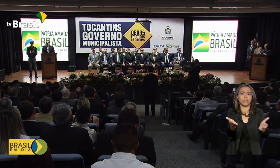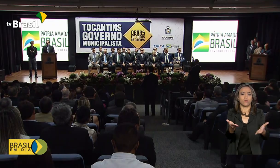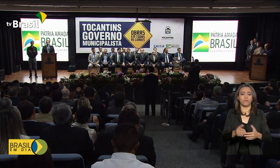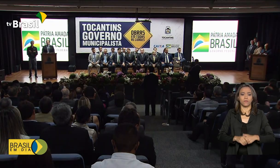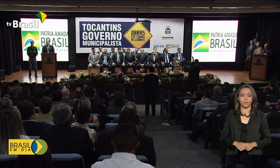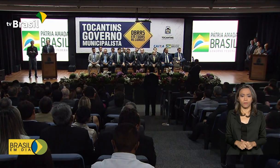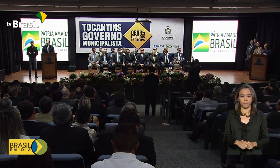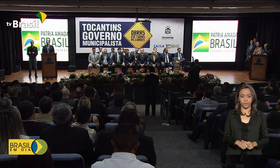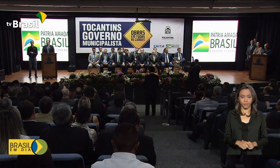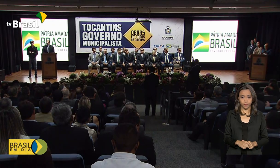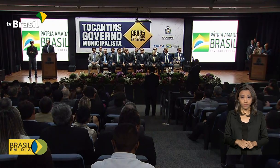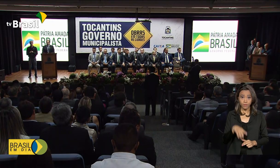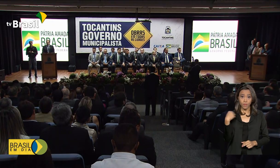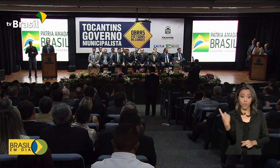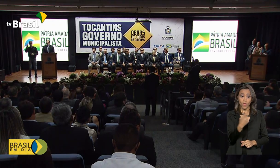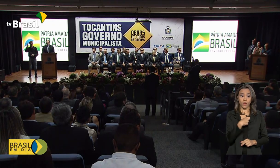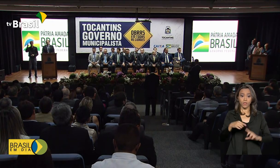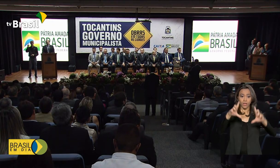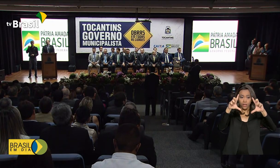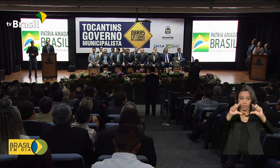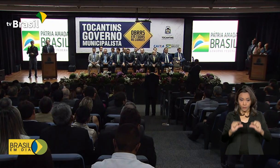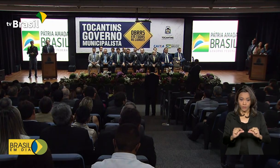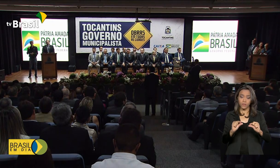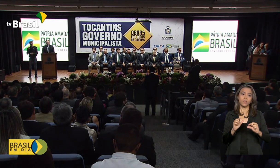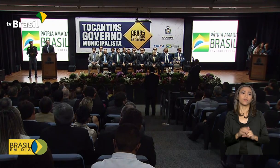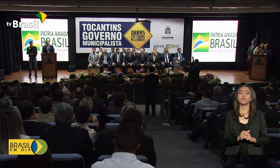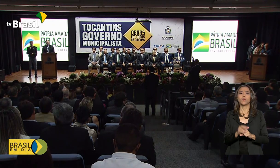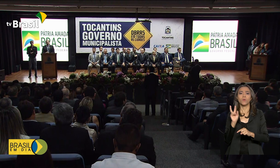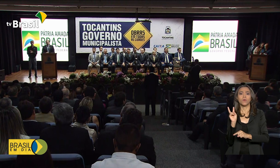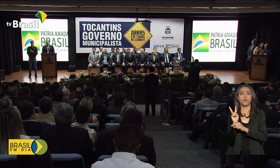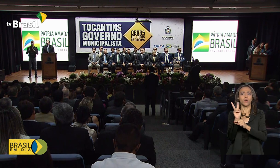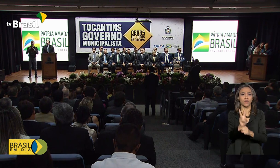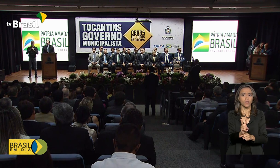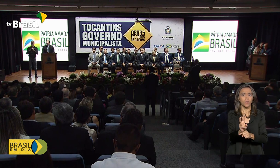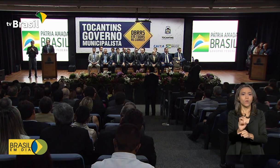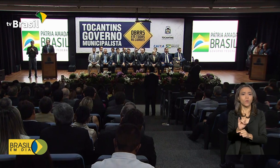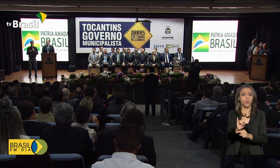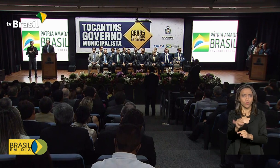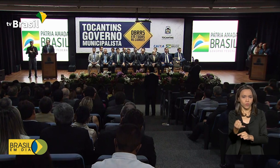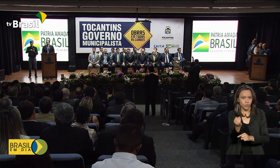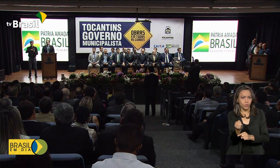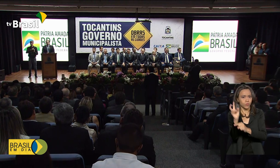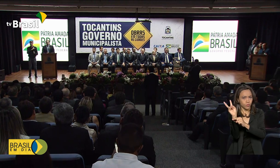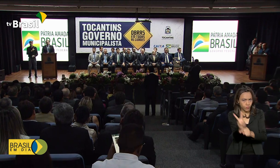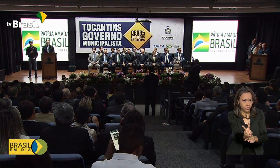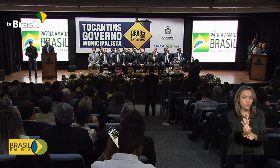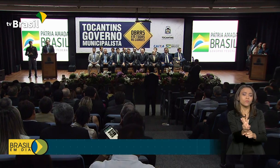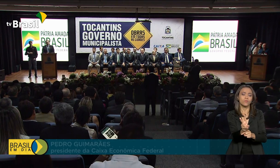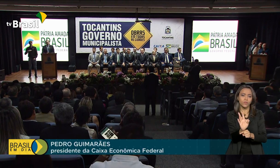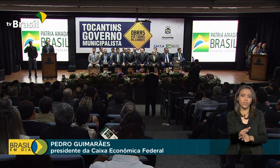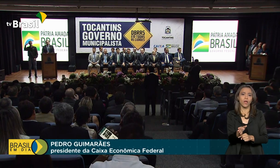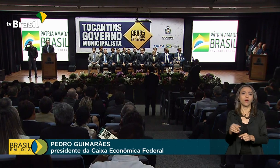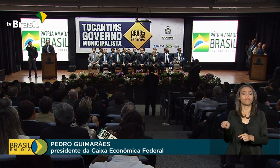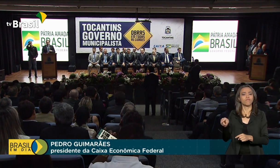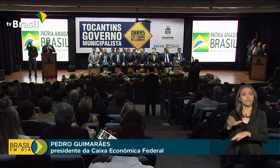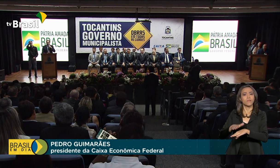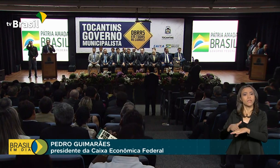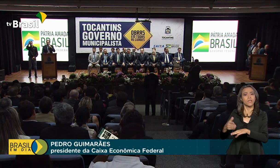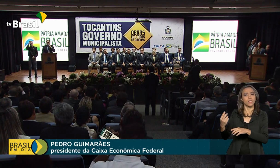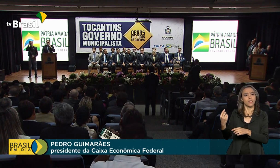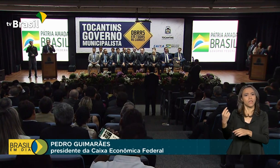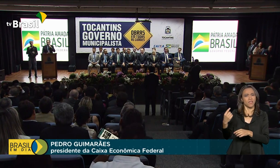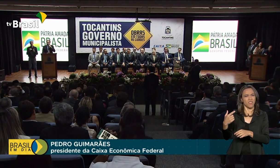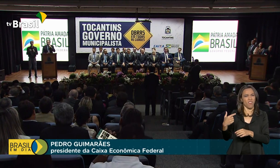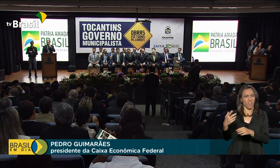Reduzimos o crédito imobiliário, uma taxa que antes do presidente Bolsonaro, do ministro Paulo Guedes, chegava